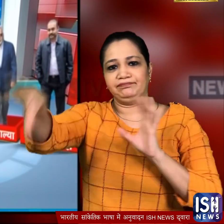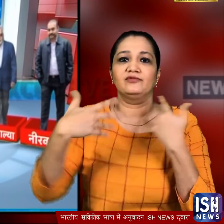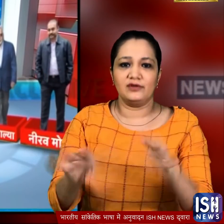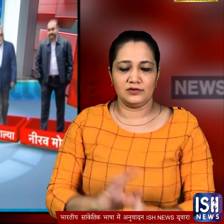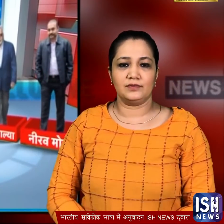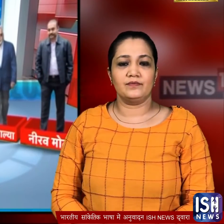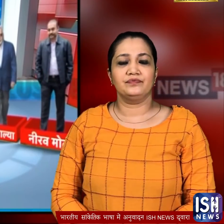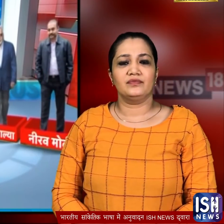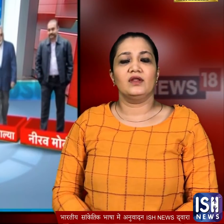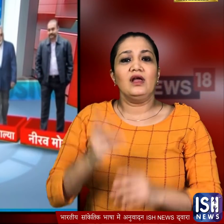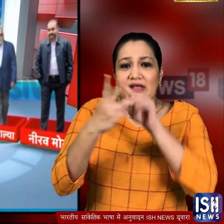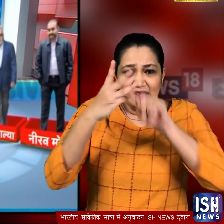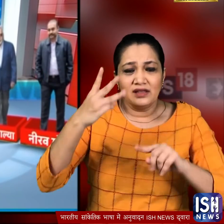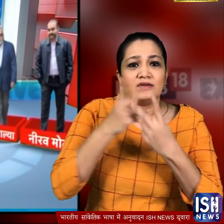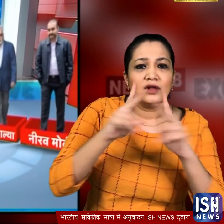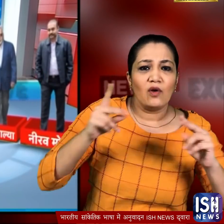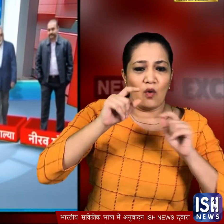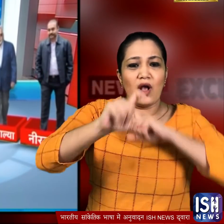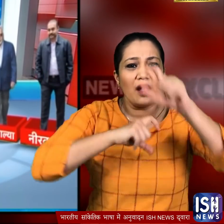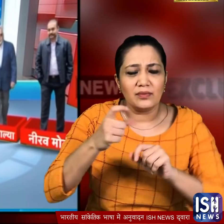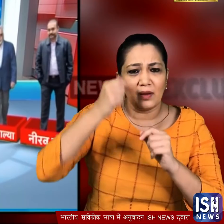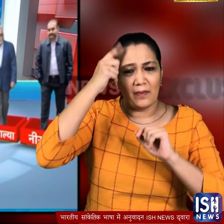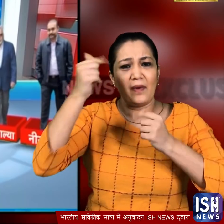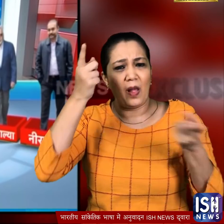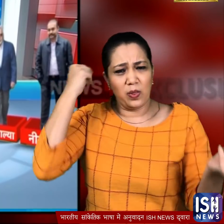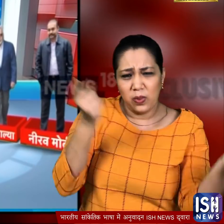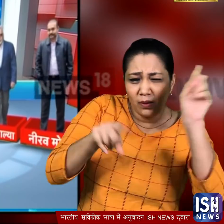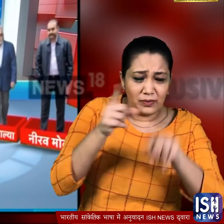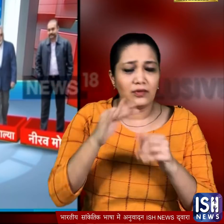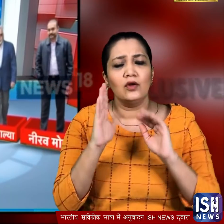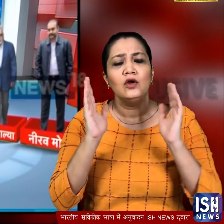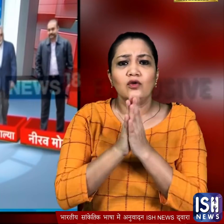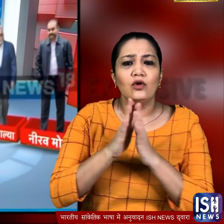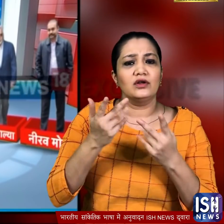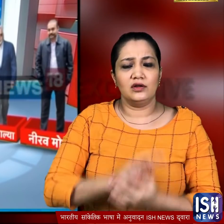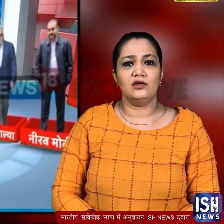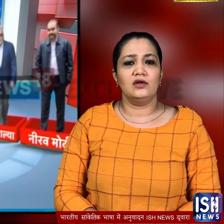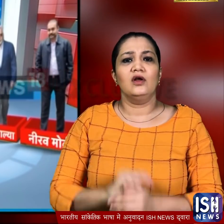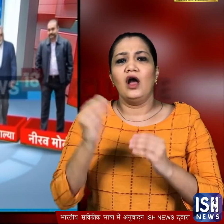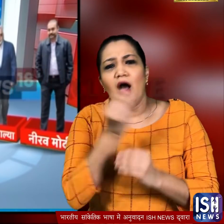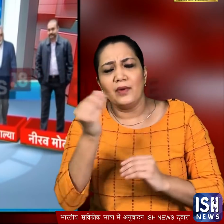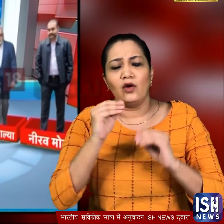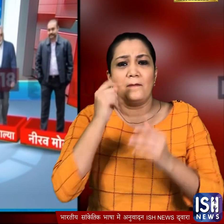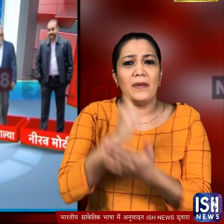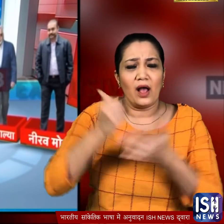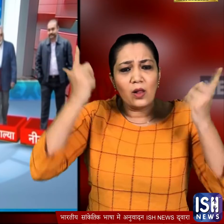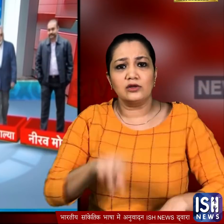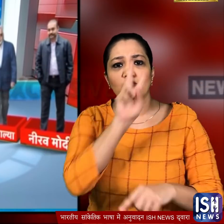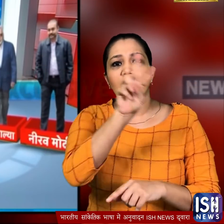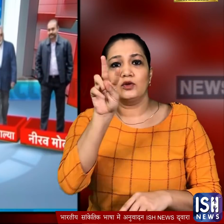आरोप है कि इन तीनों ने अपनी कंपनियों के जरीए पैसों की जो हेरा फेरी की उससे बैंकों को करीब 22,000 करोड से ज़्यादा की चपत